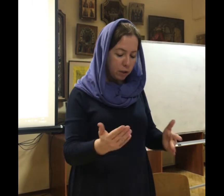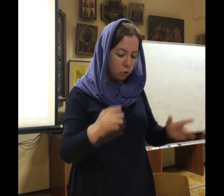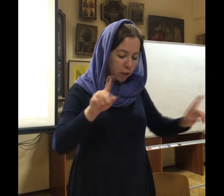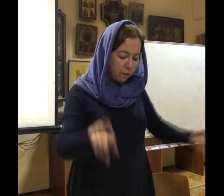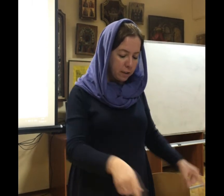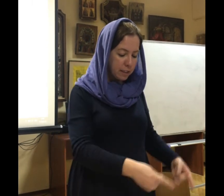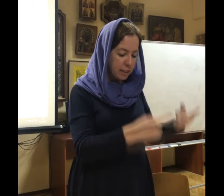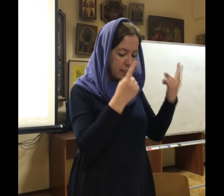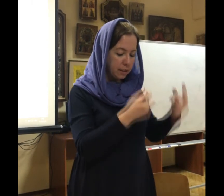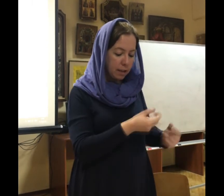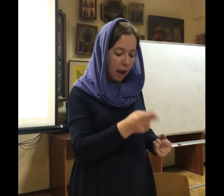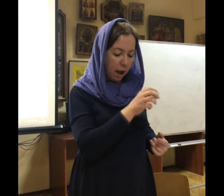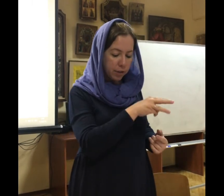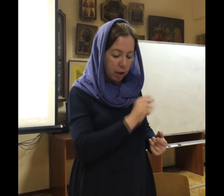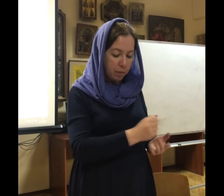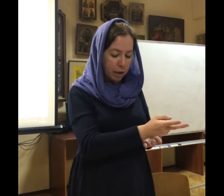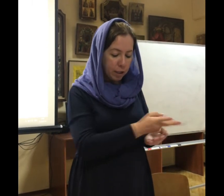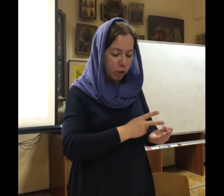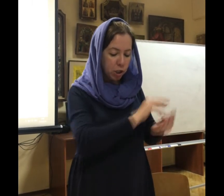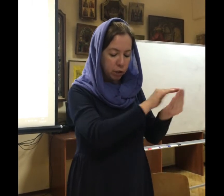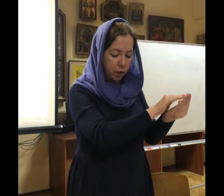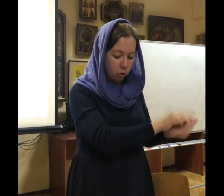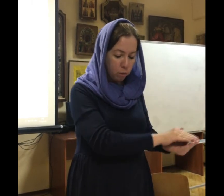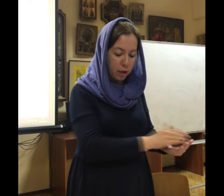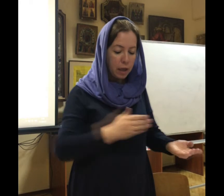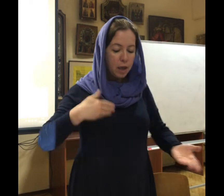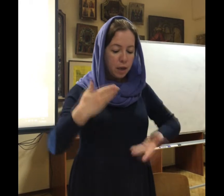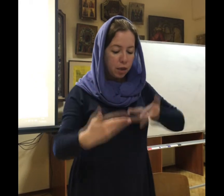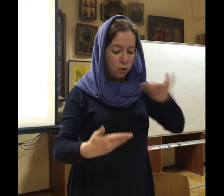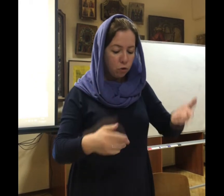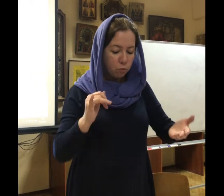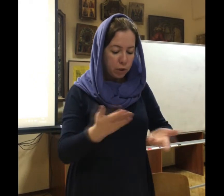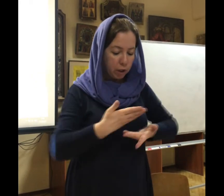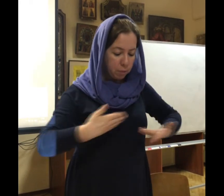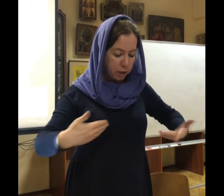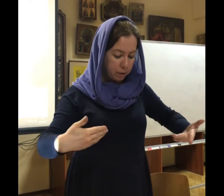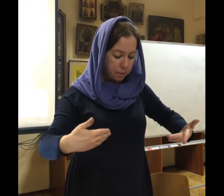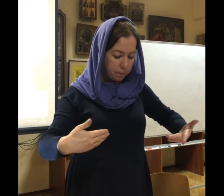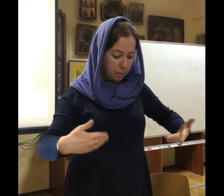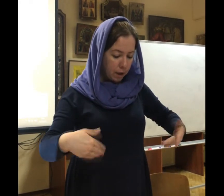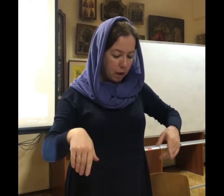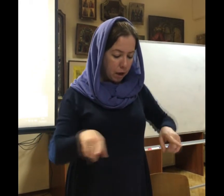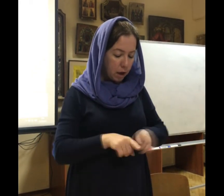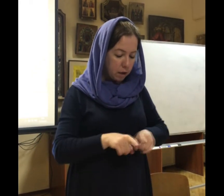который воскресил Адама, лежащего во гроба. Идем и мы, как